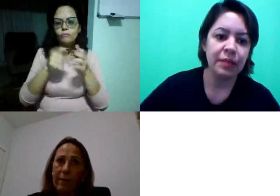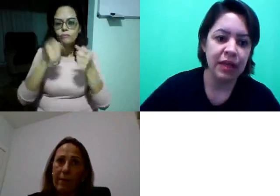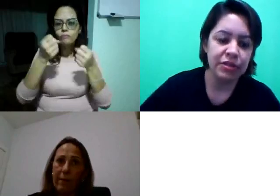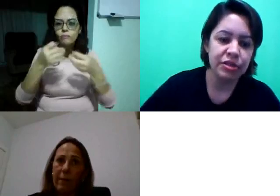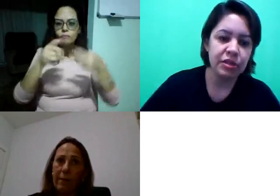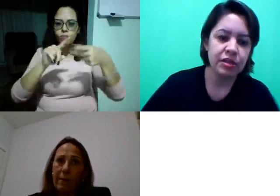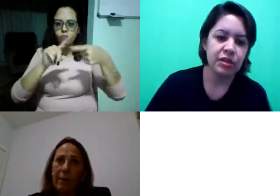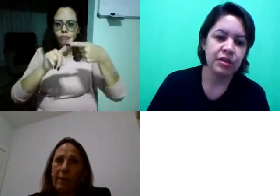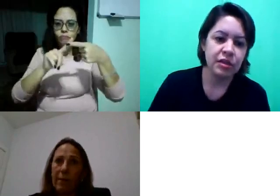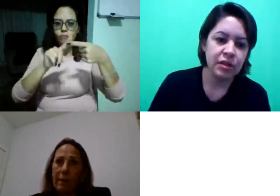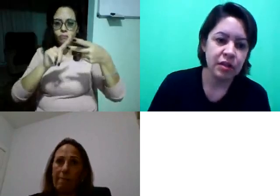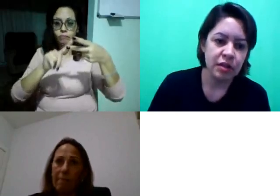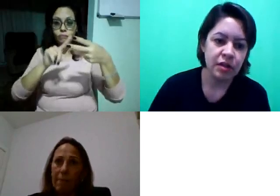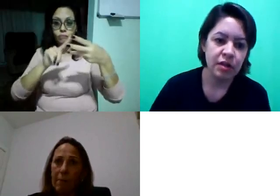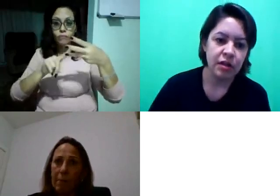primeiramente,